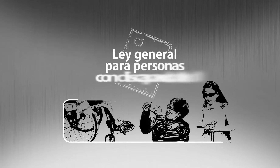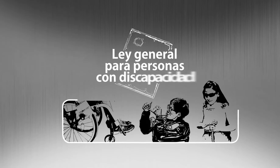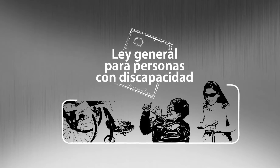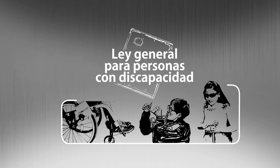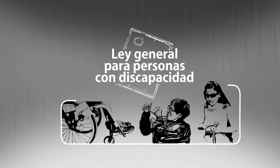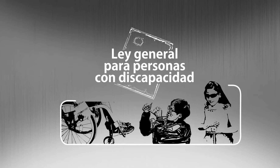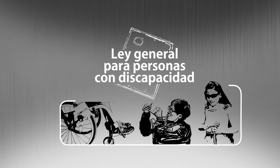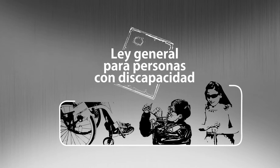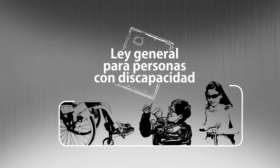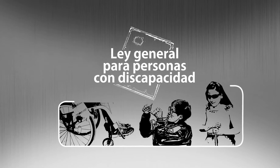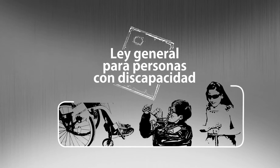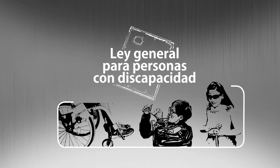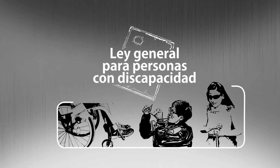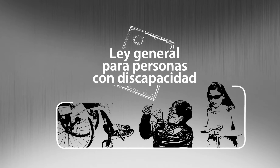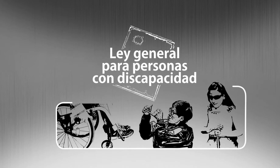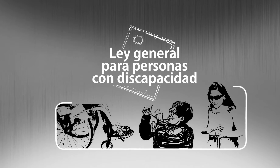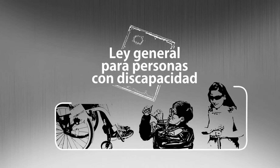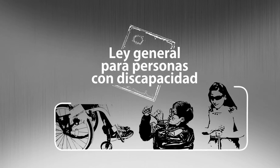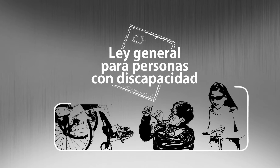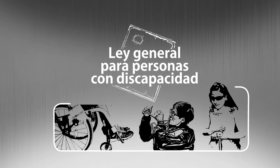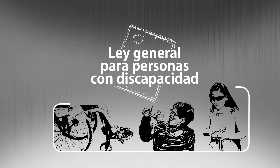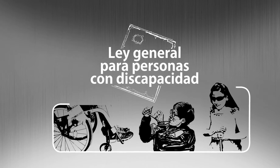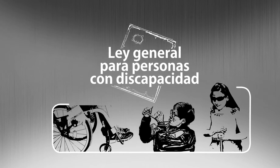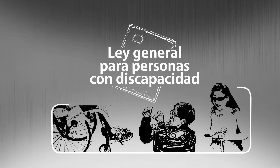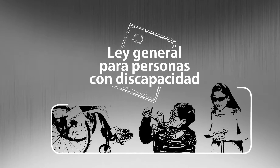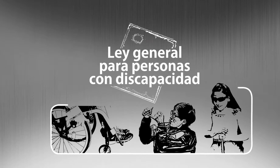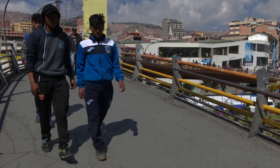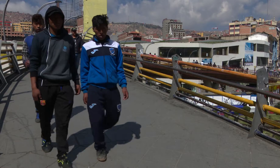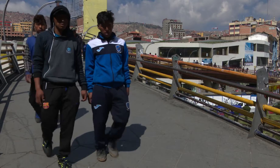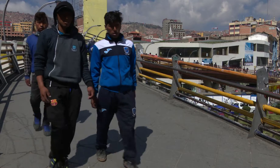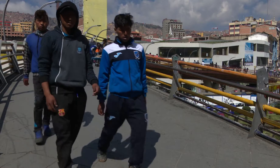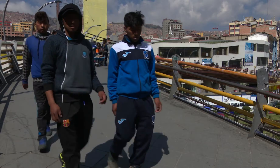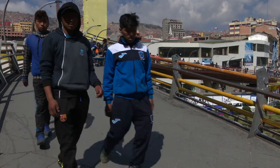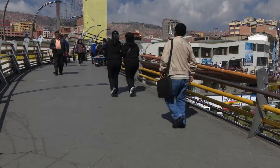Ley General para Personas con Discapacidad